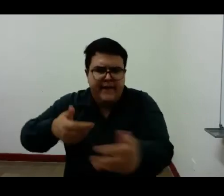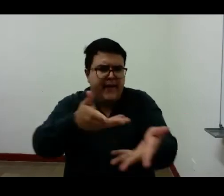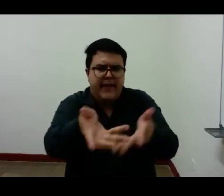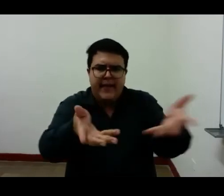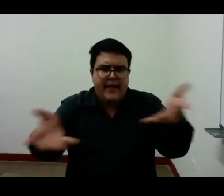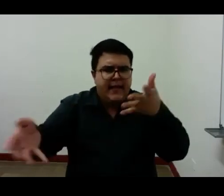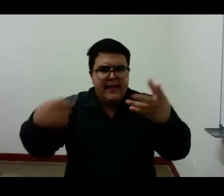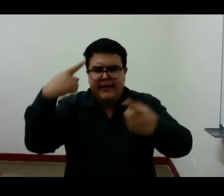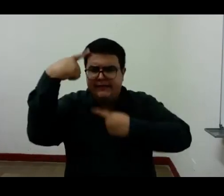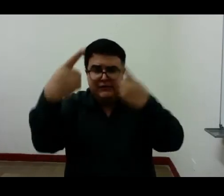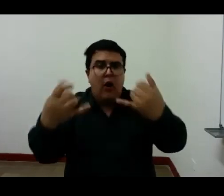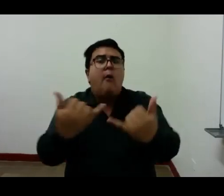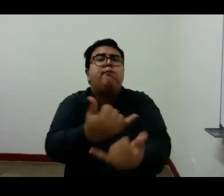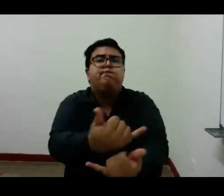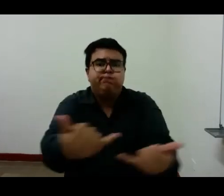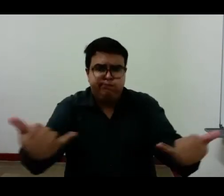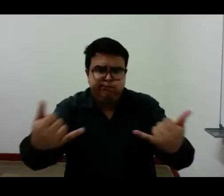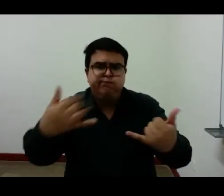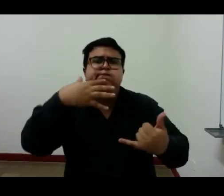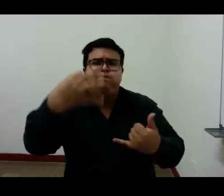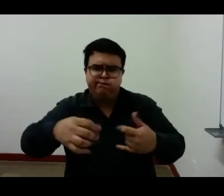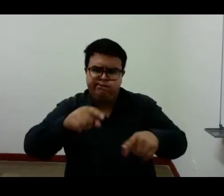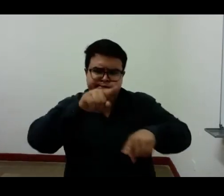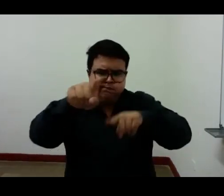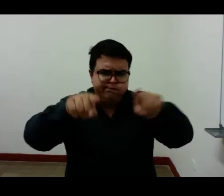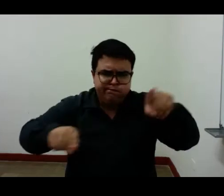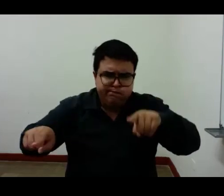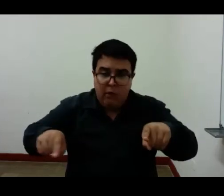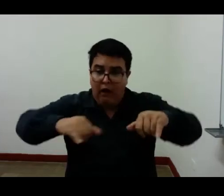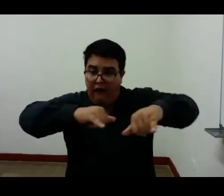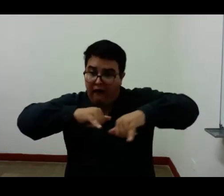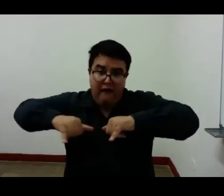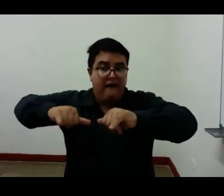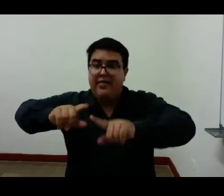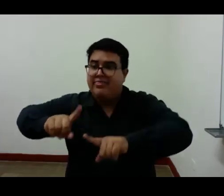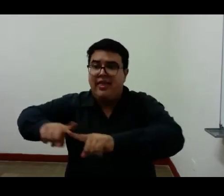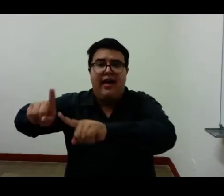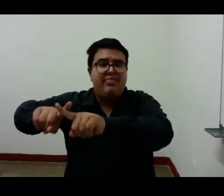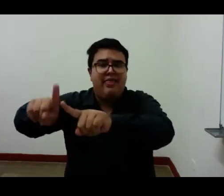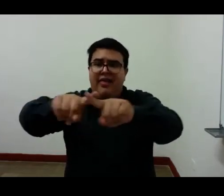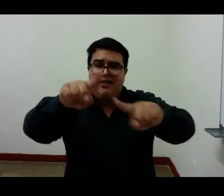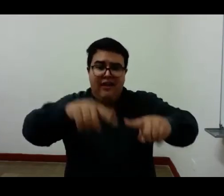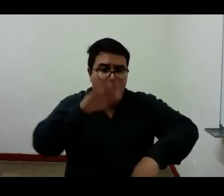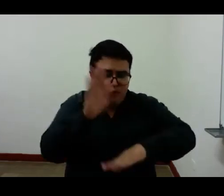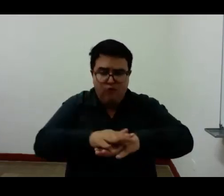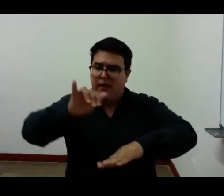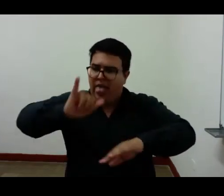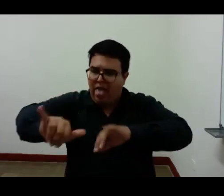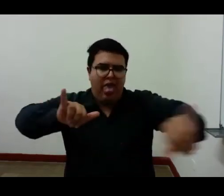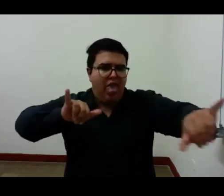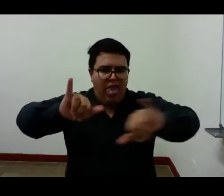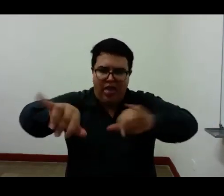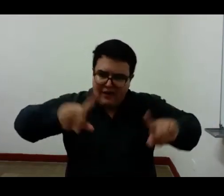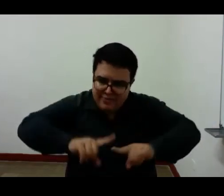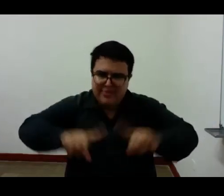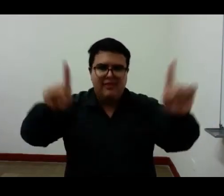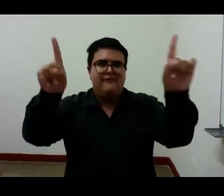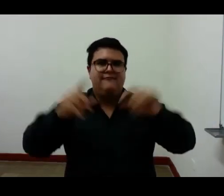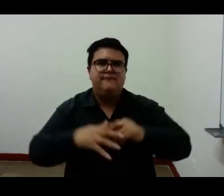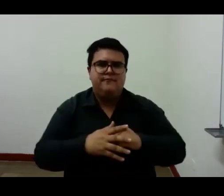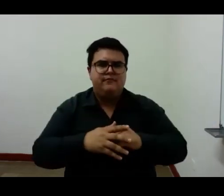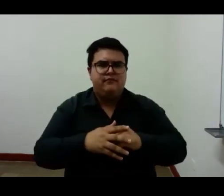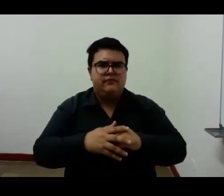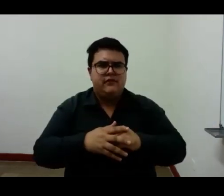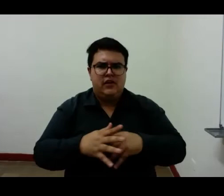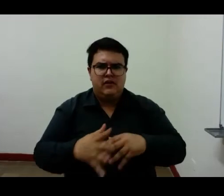existe que se diferencie a las otras por su existencia que no precisan para